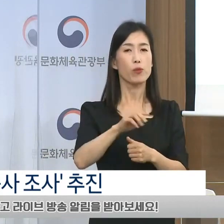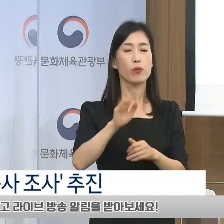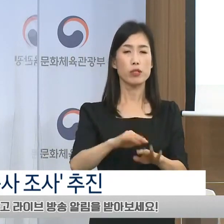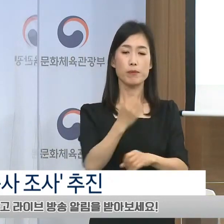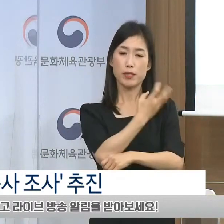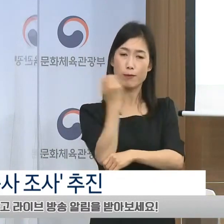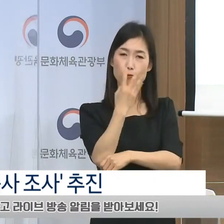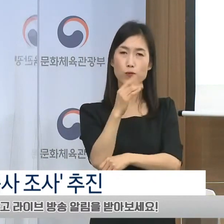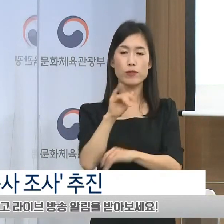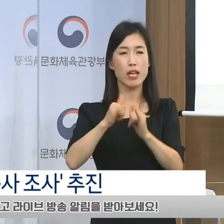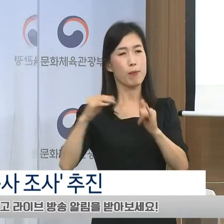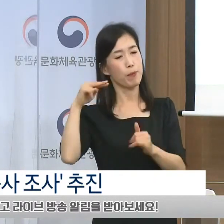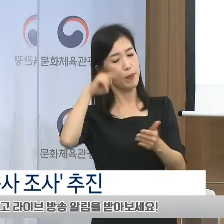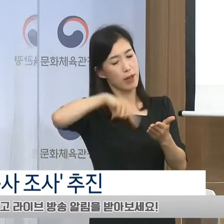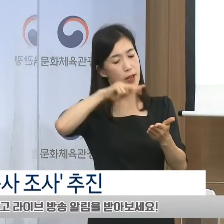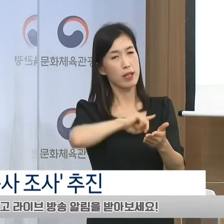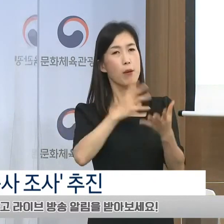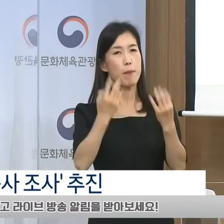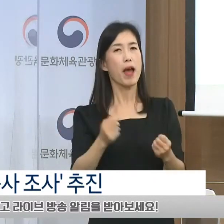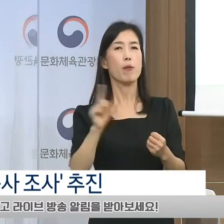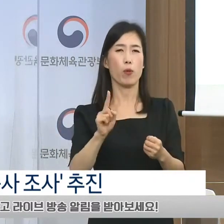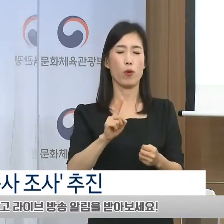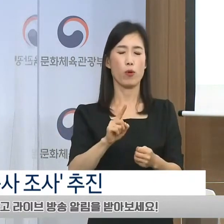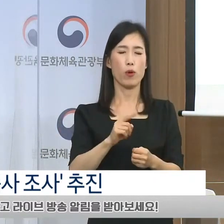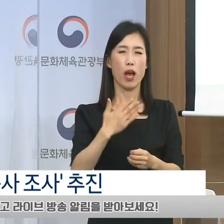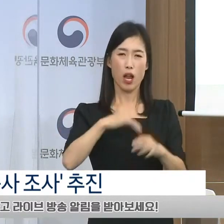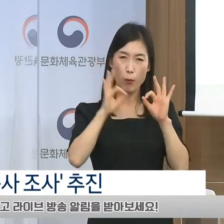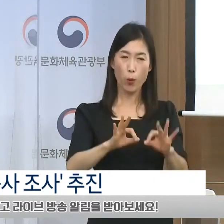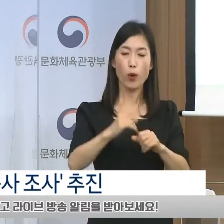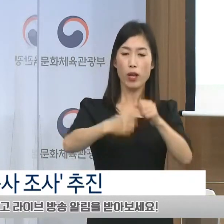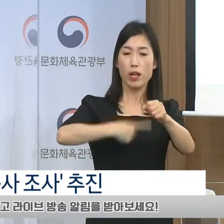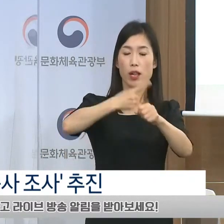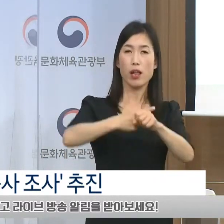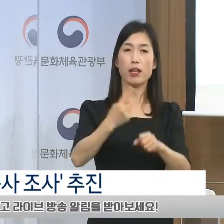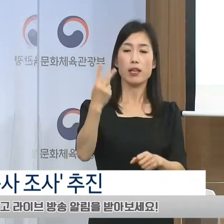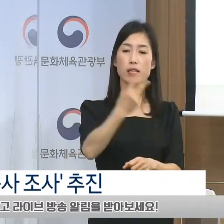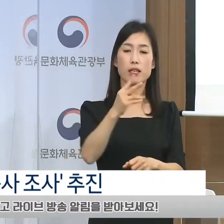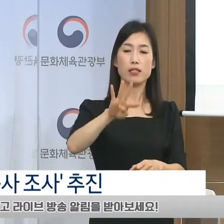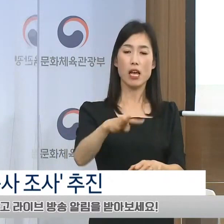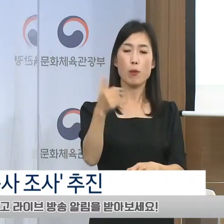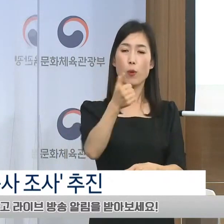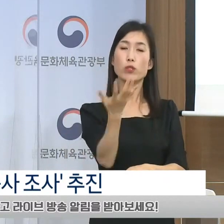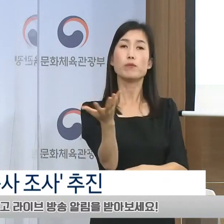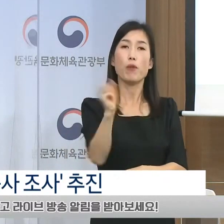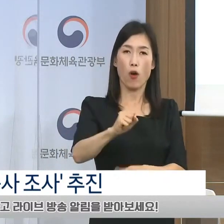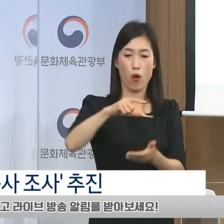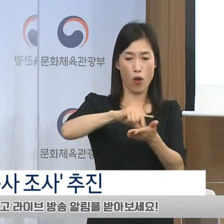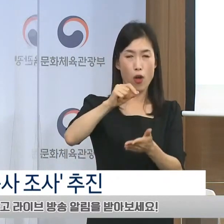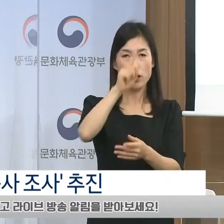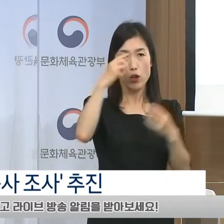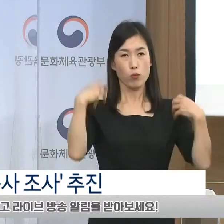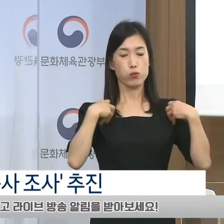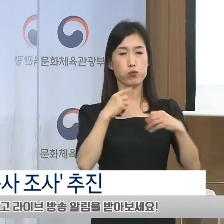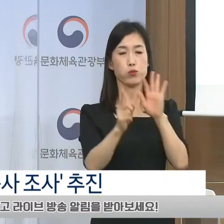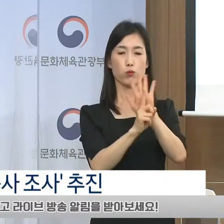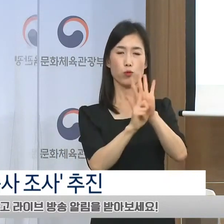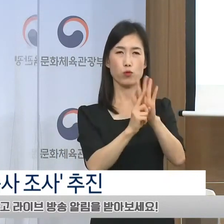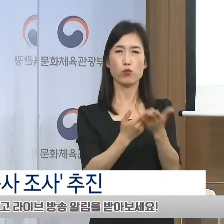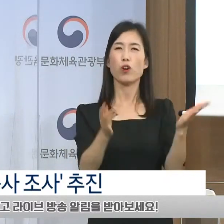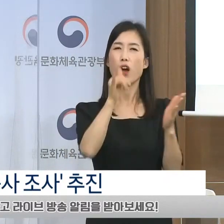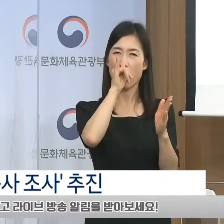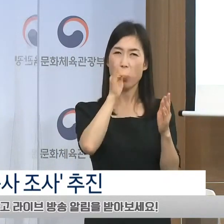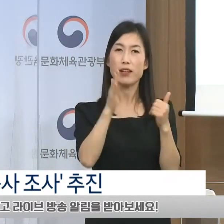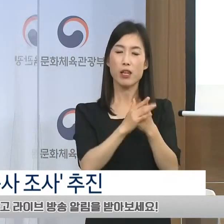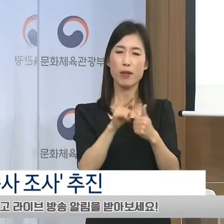파악하여 연간 2,452억 원에 달하는 인쇄 매체 정부 광고가 보다 합리적이고 공정하게